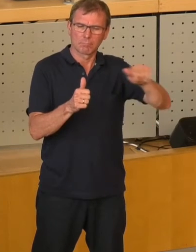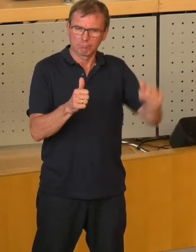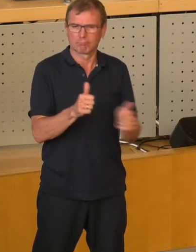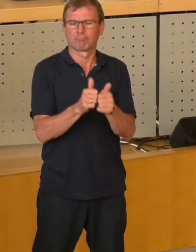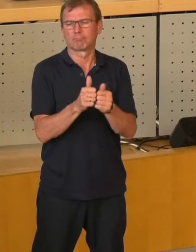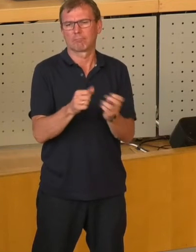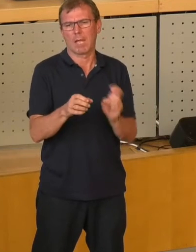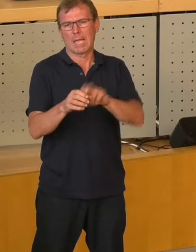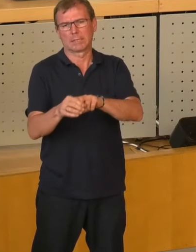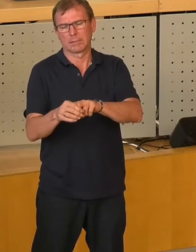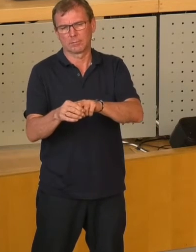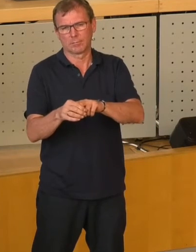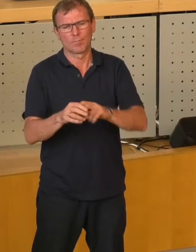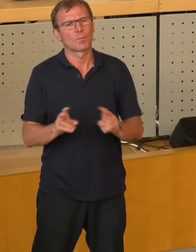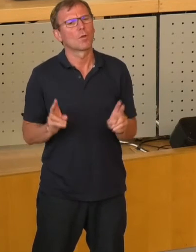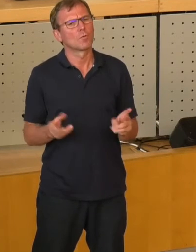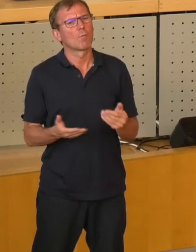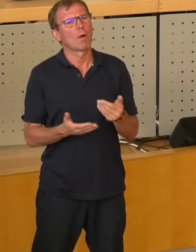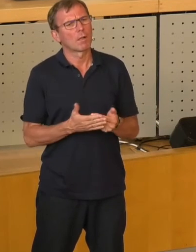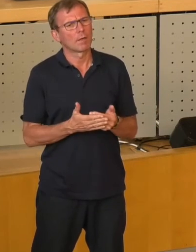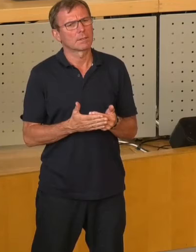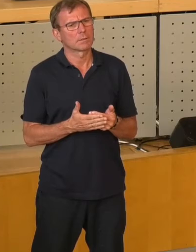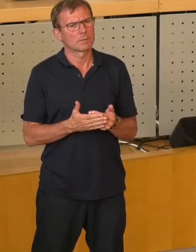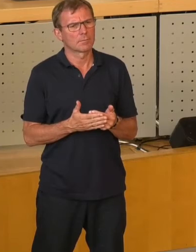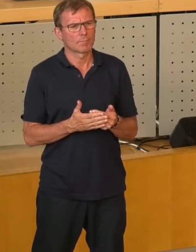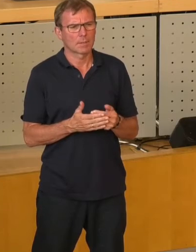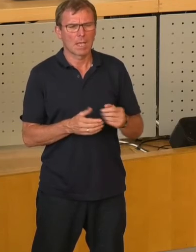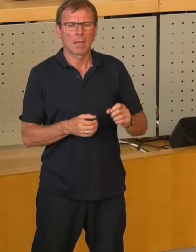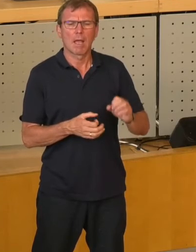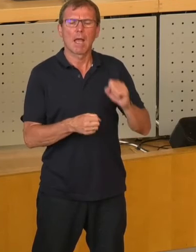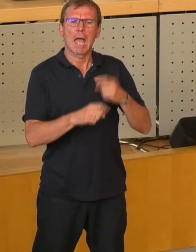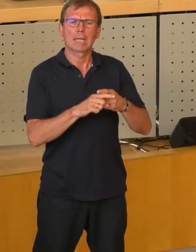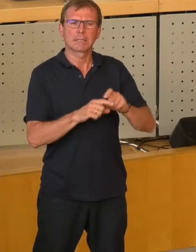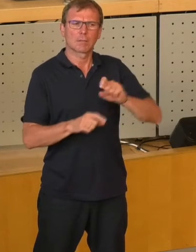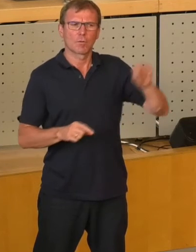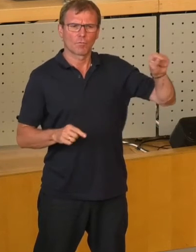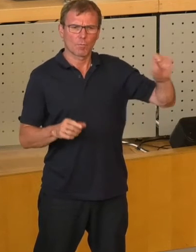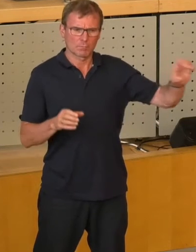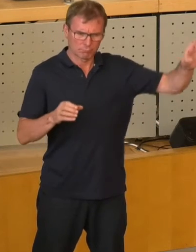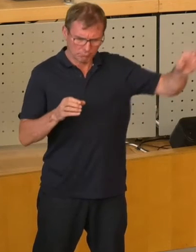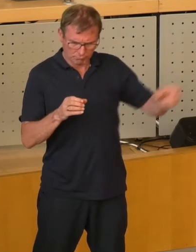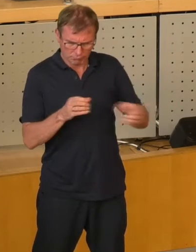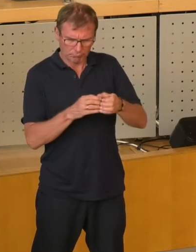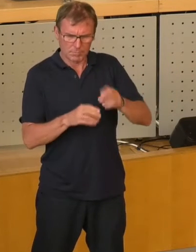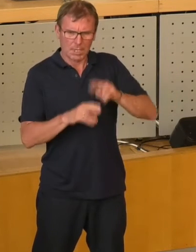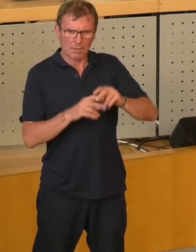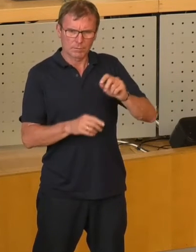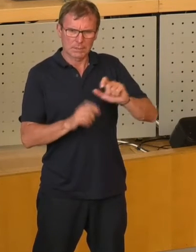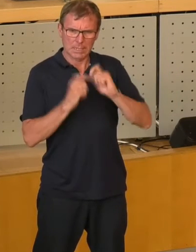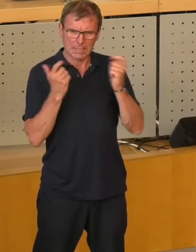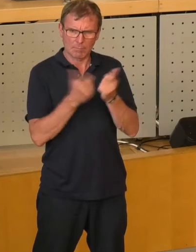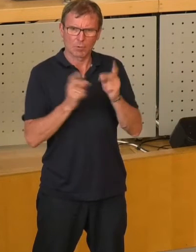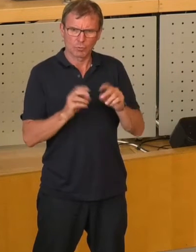Und normalerweise ist ja die Einbeziehung externer in die Aufsichtsgremien unserer städtischen